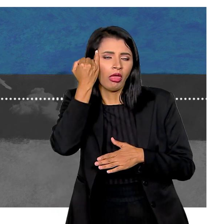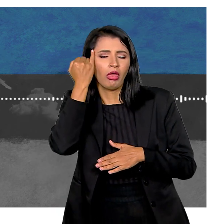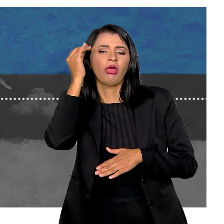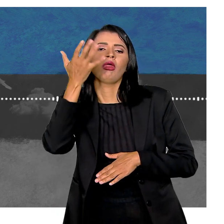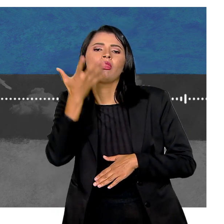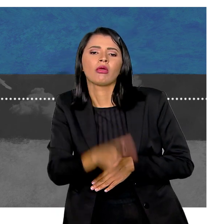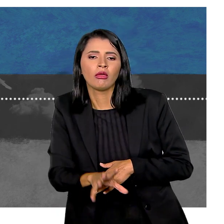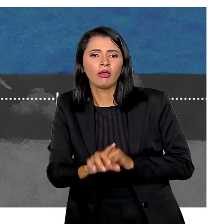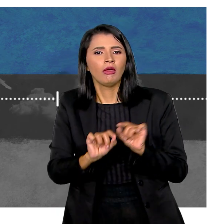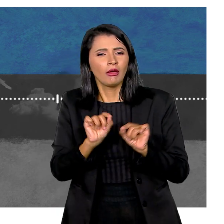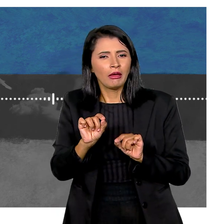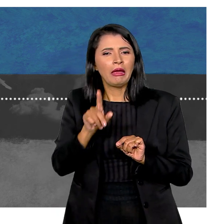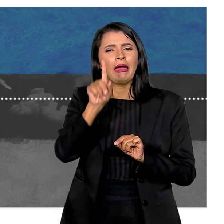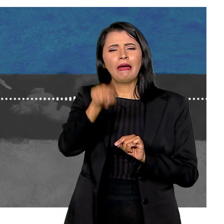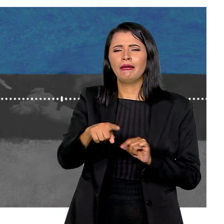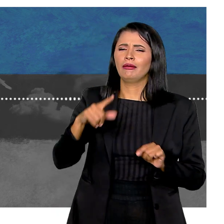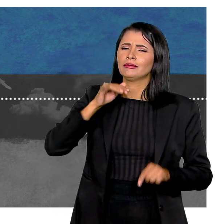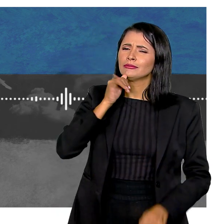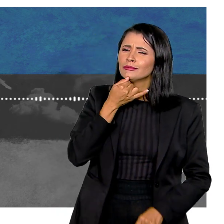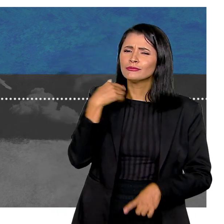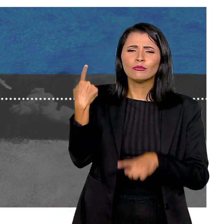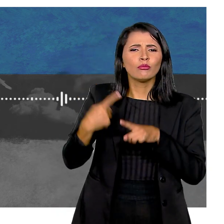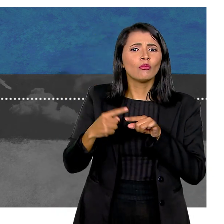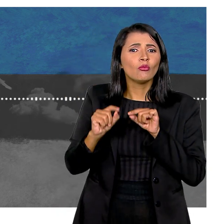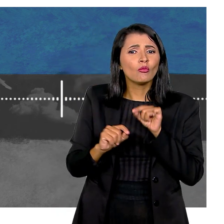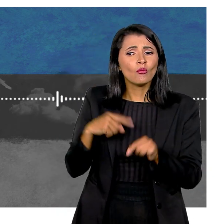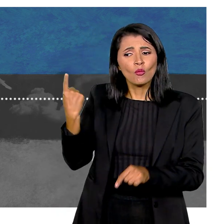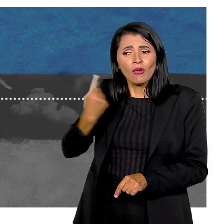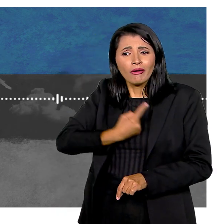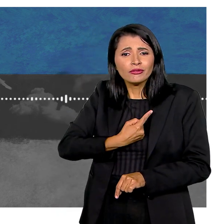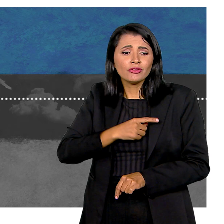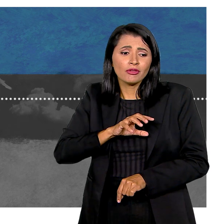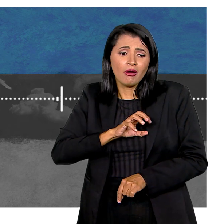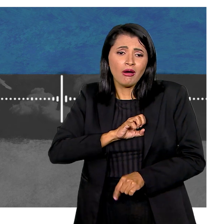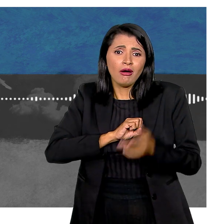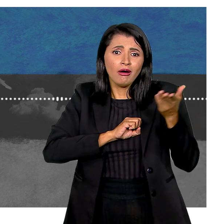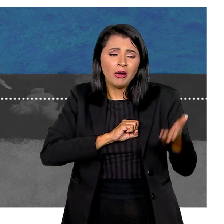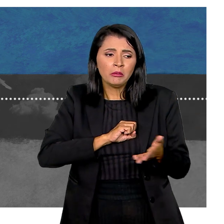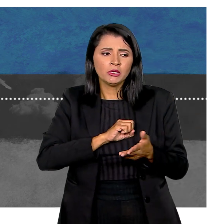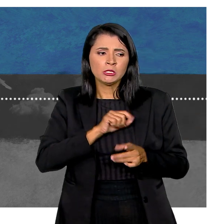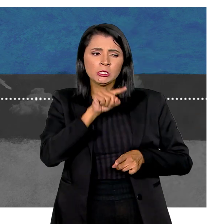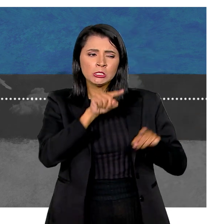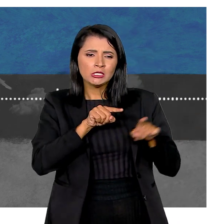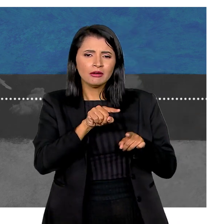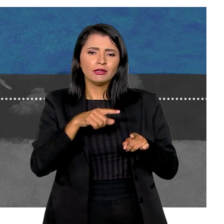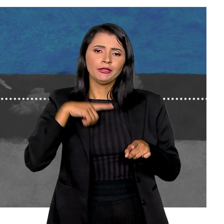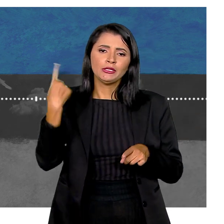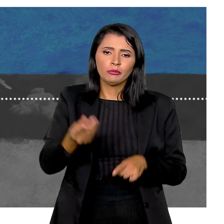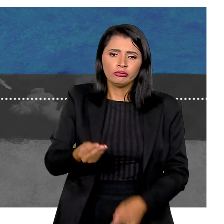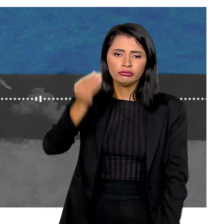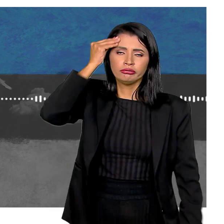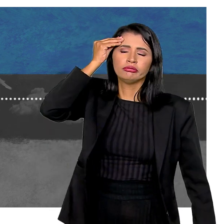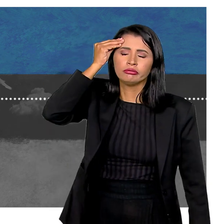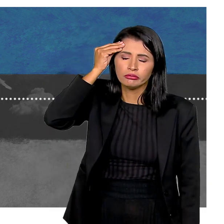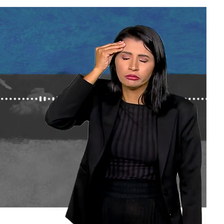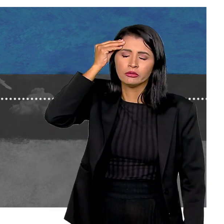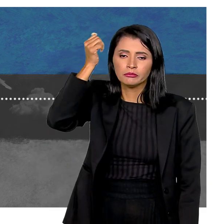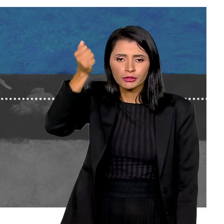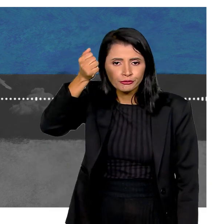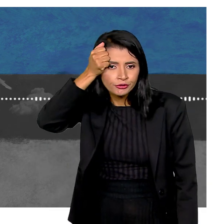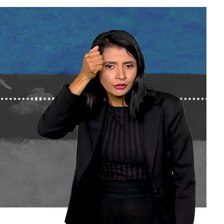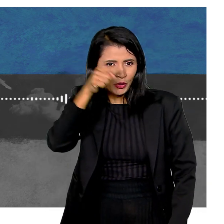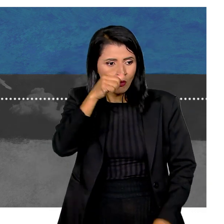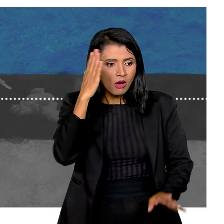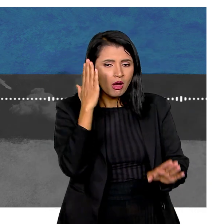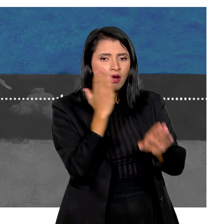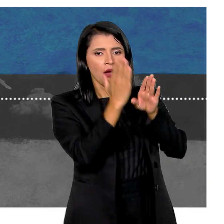procrastinação E é muito triste porque a gente ama Julga e se sente culpado depois